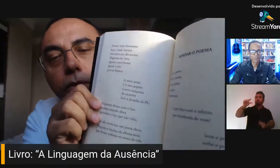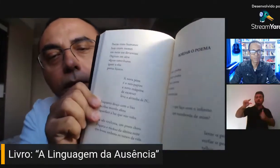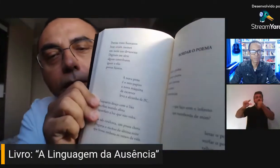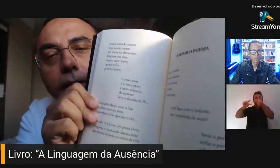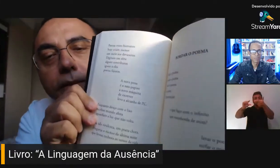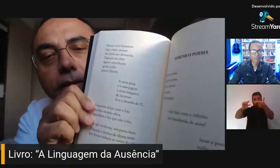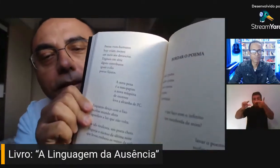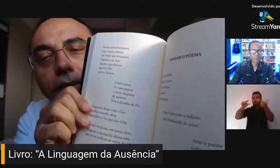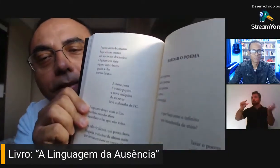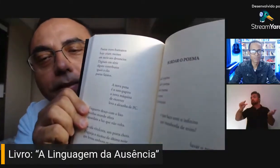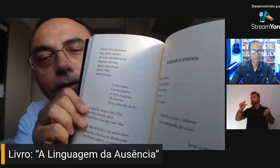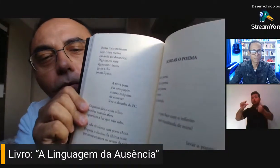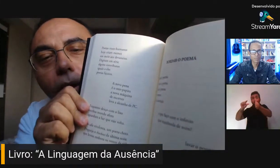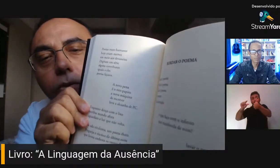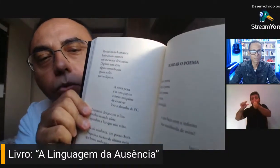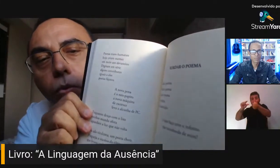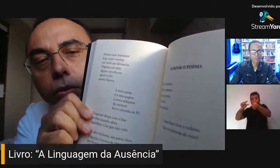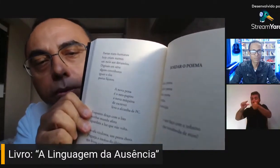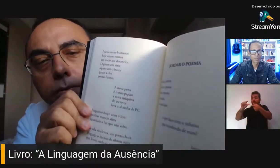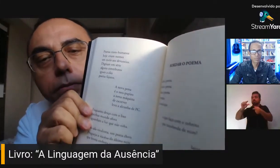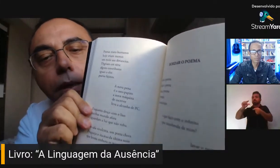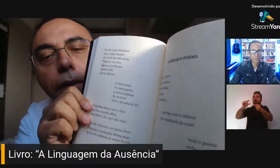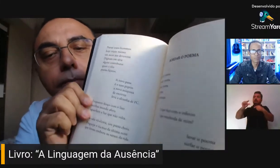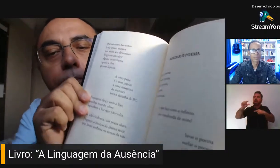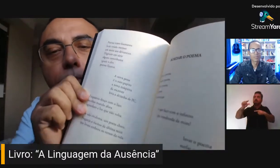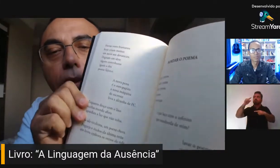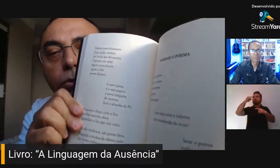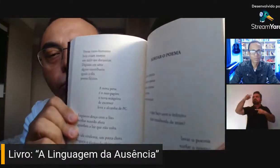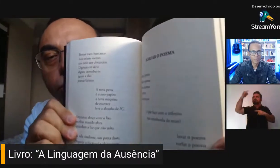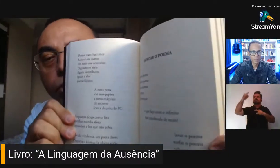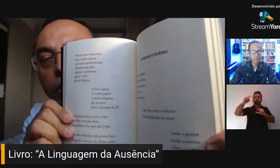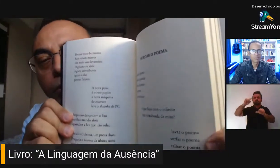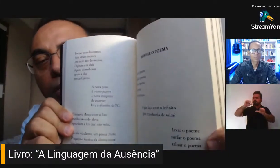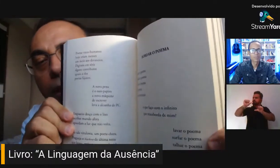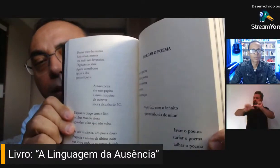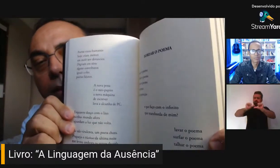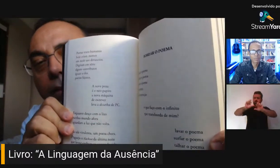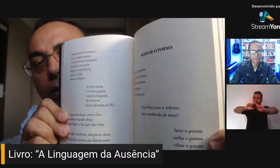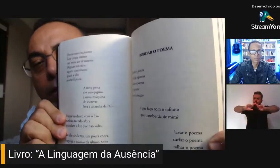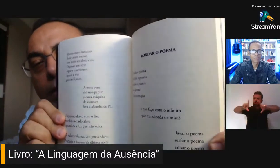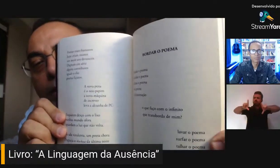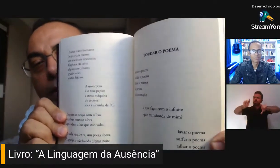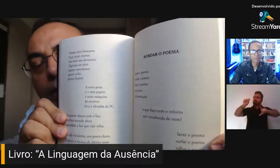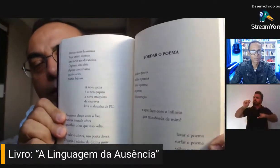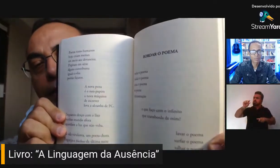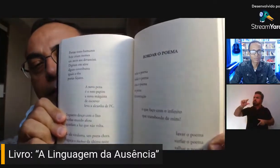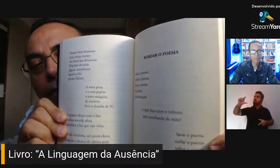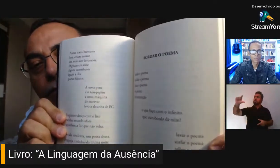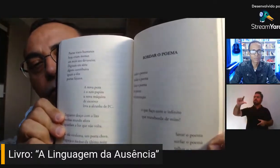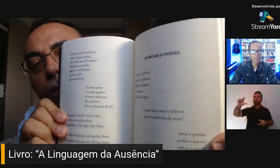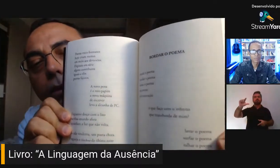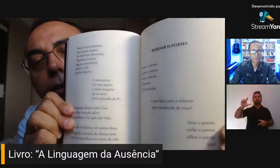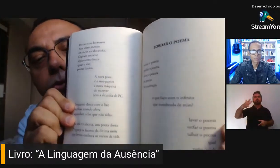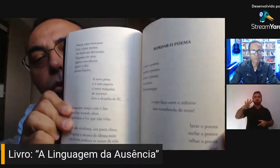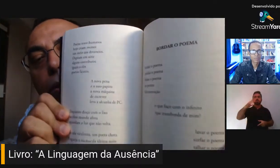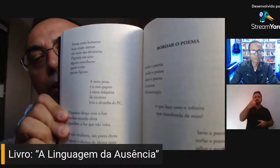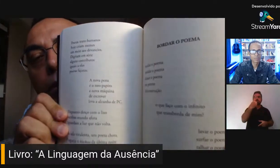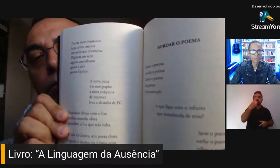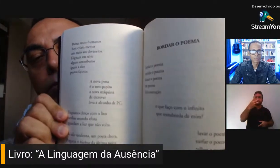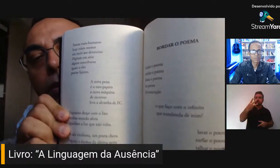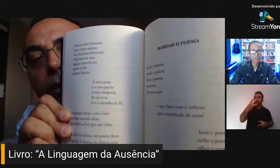engano, entre 13 ou 14, dentro do tipo que foi